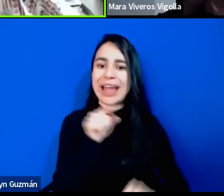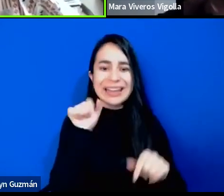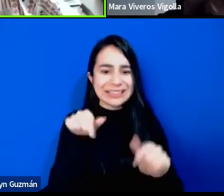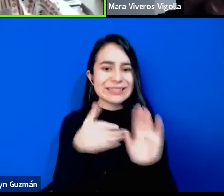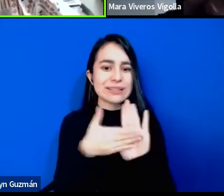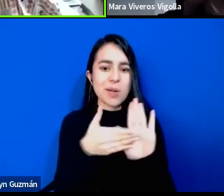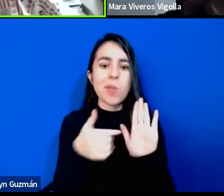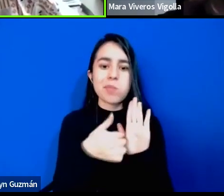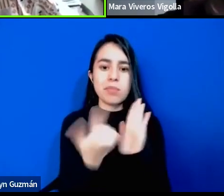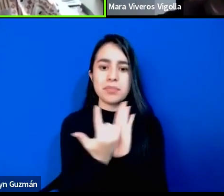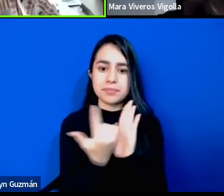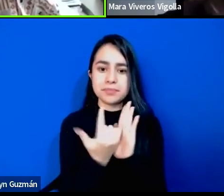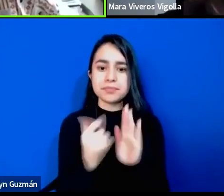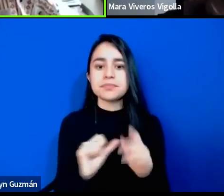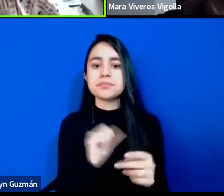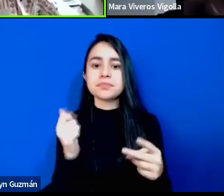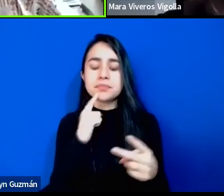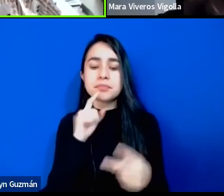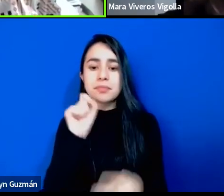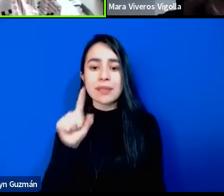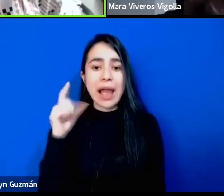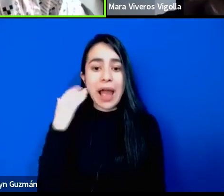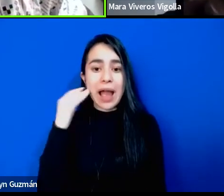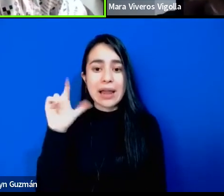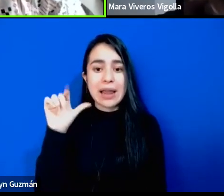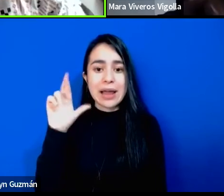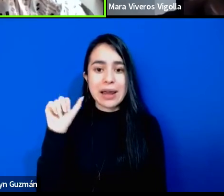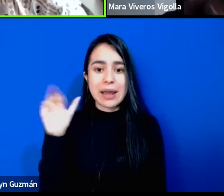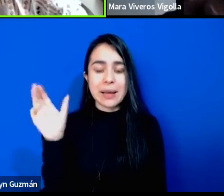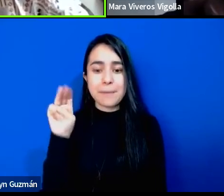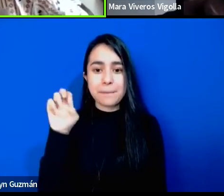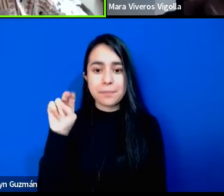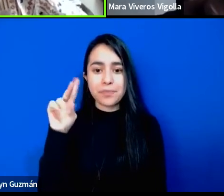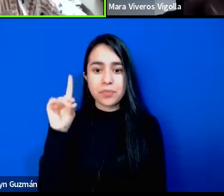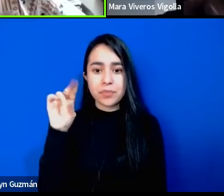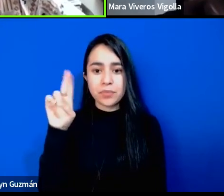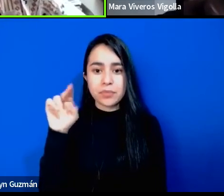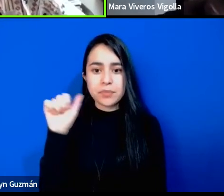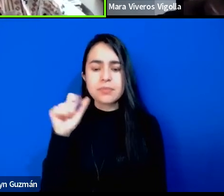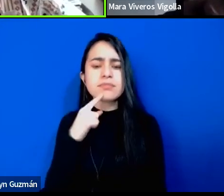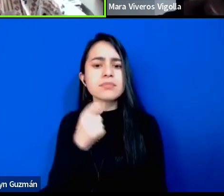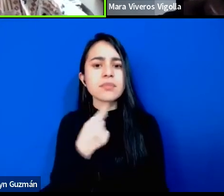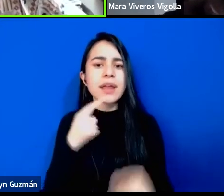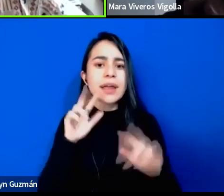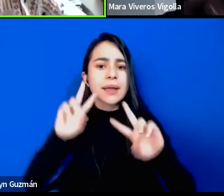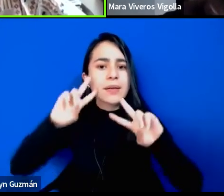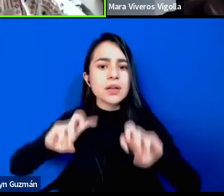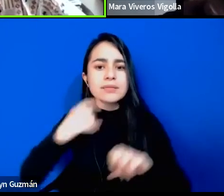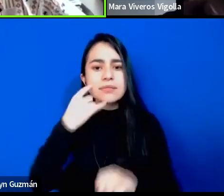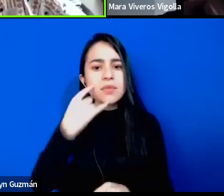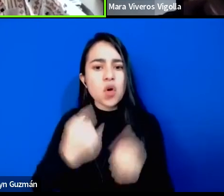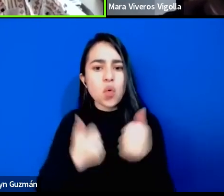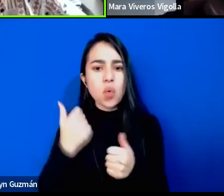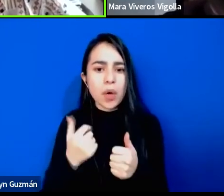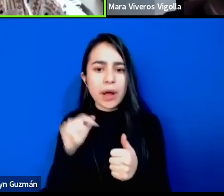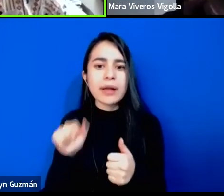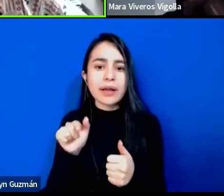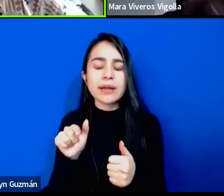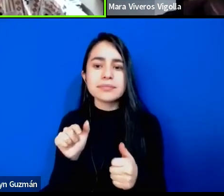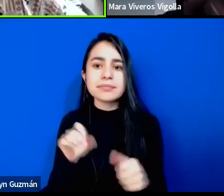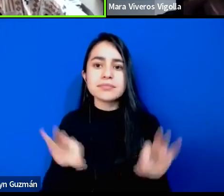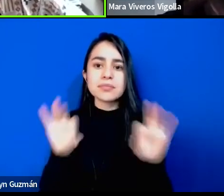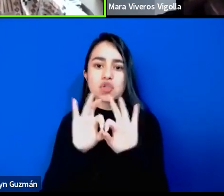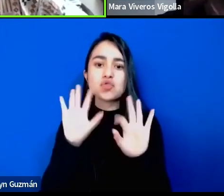Otra pregunta que hace Lara Mendoza, habla que su interés de investigación es el atravesamiento del